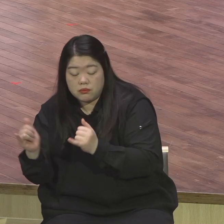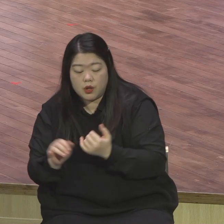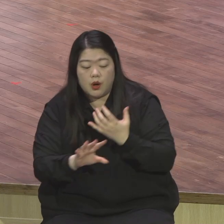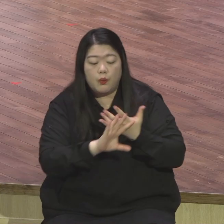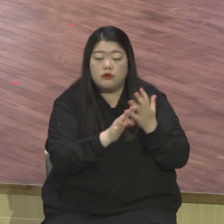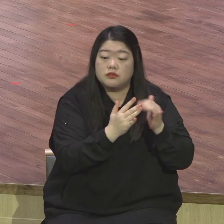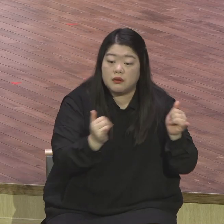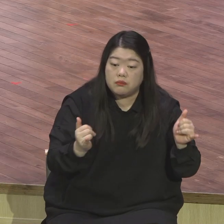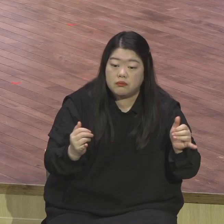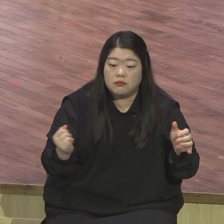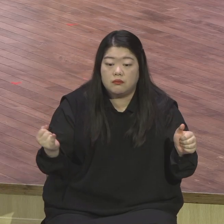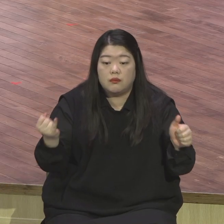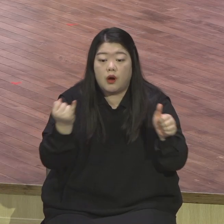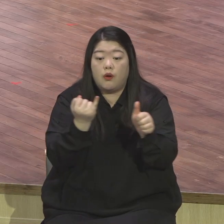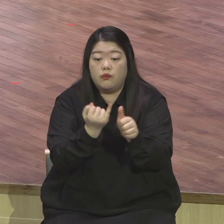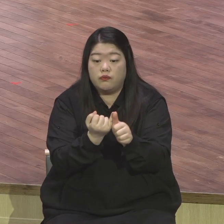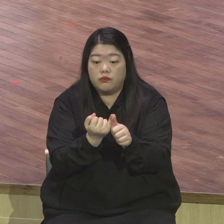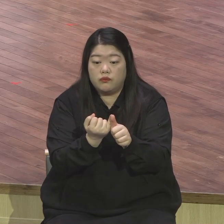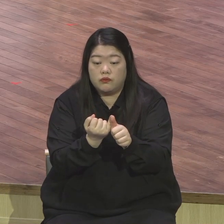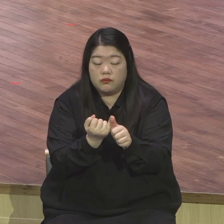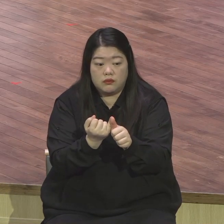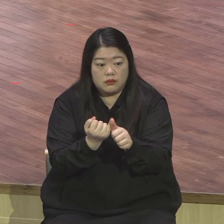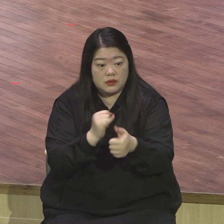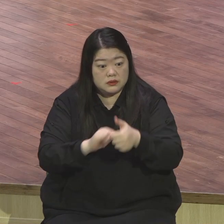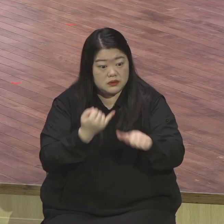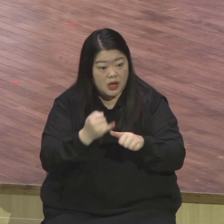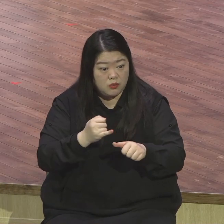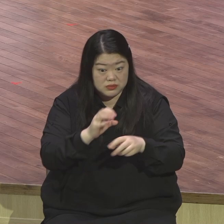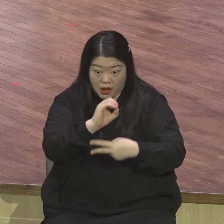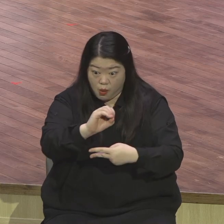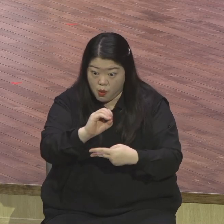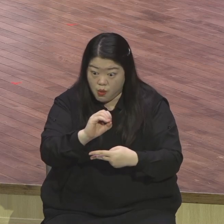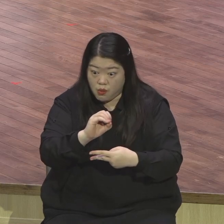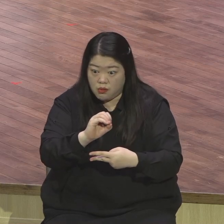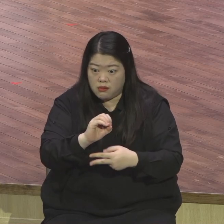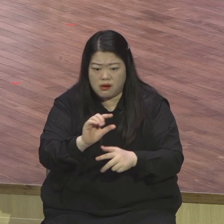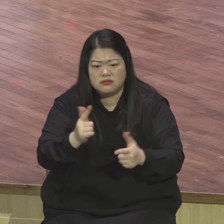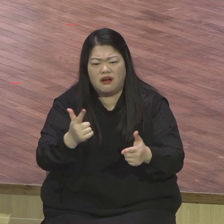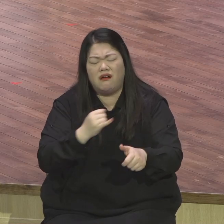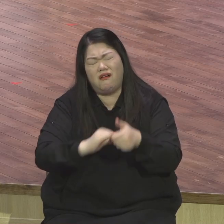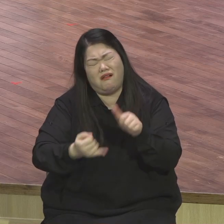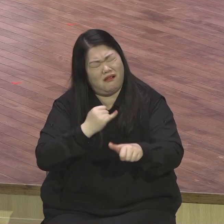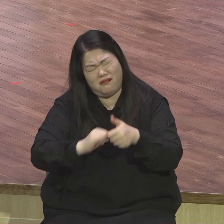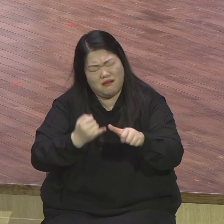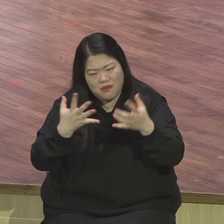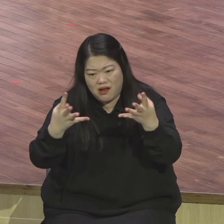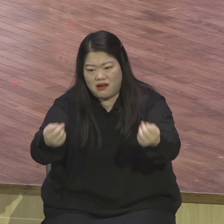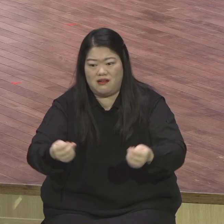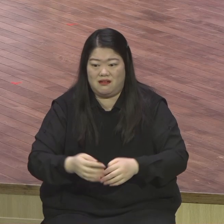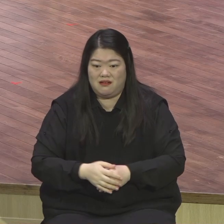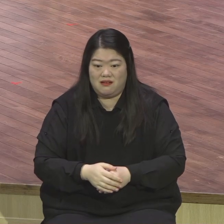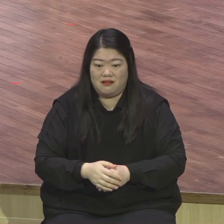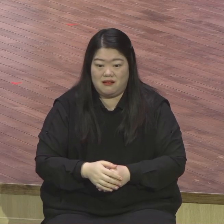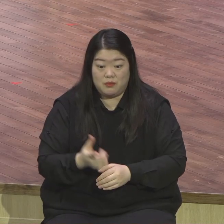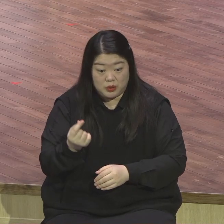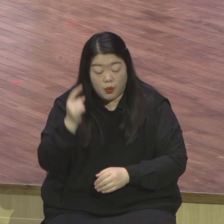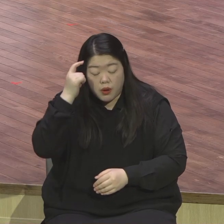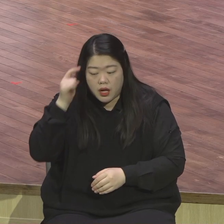이방인들이 와서 다민족도 와서 얼마나 문제가 많겠어요. 갈등이 많지요. 가정 문제 사회